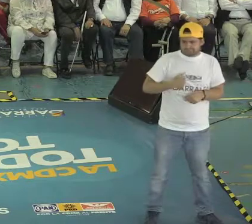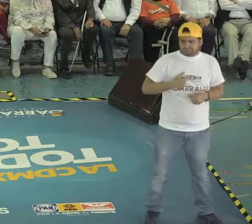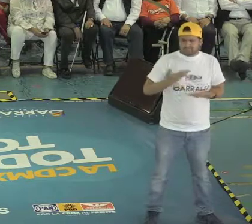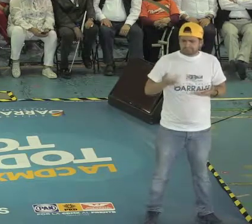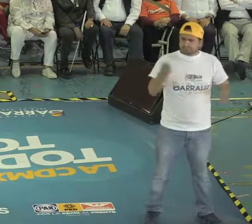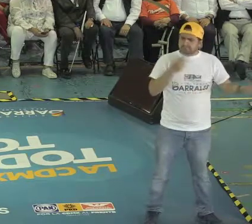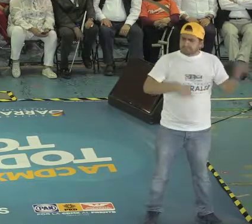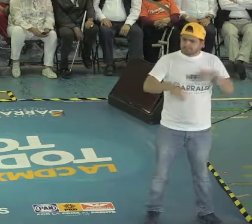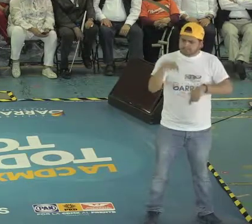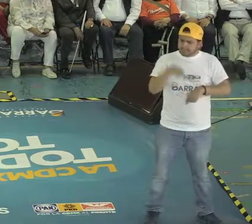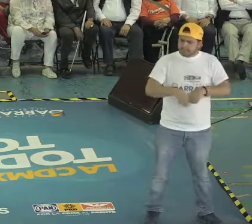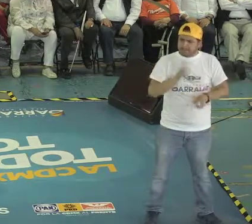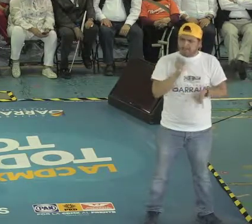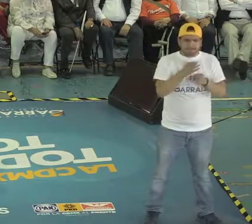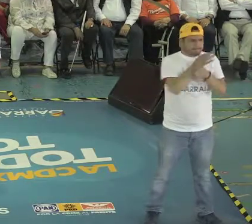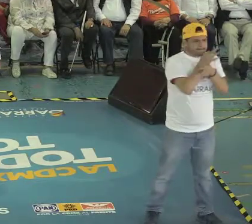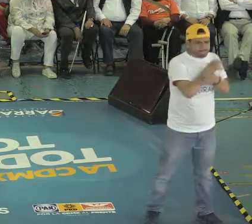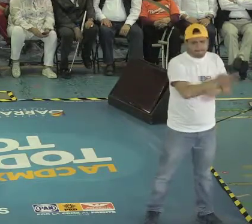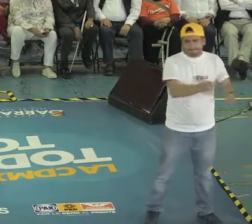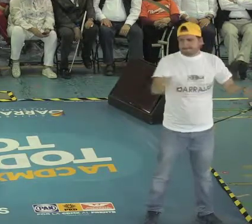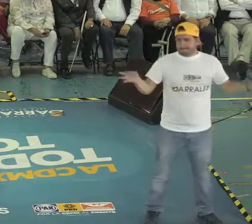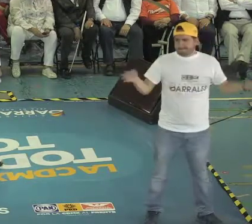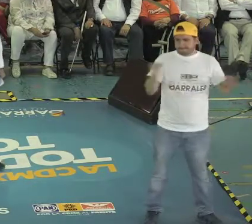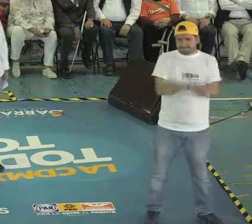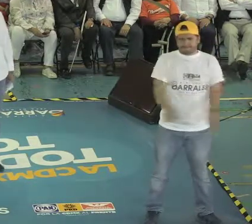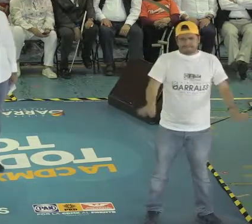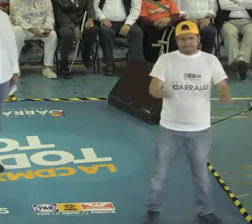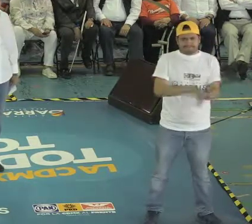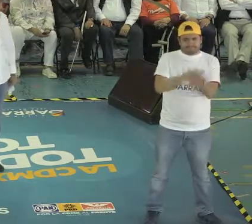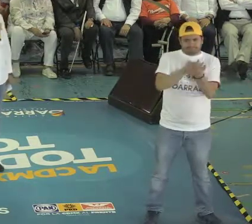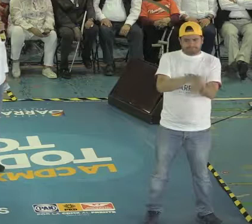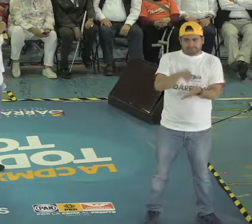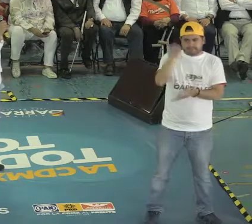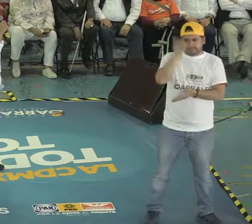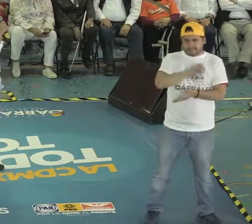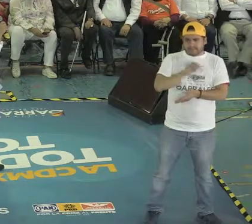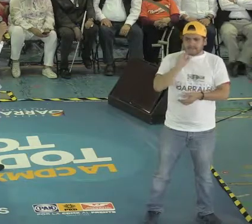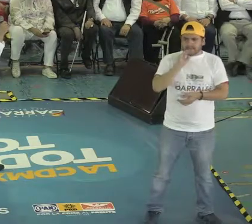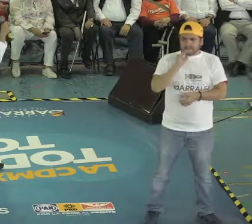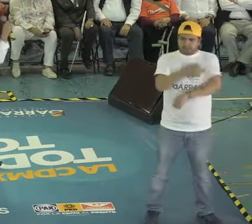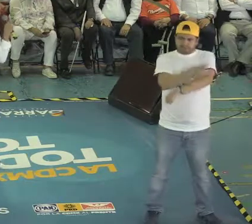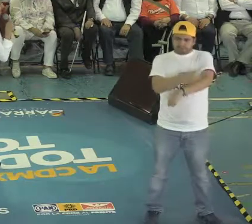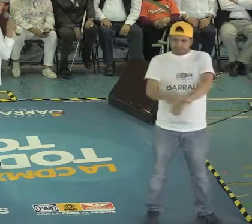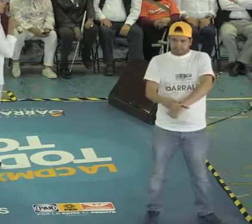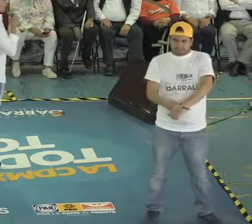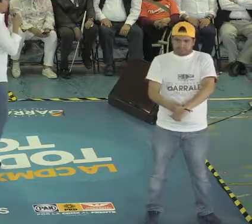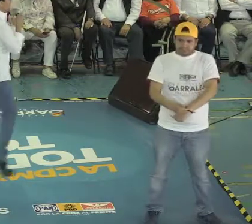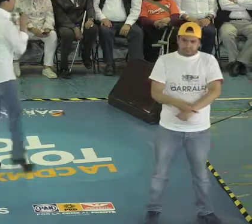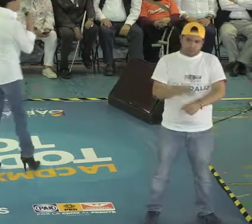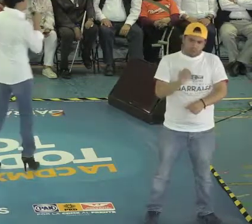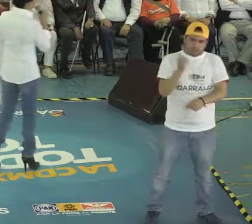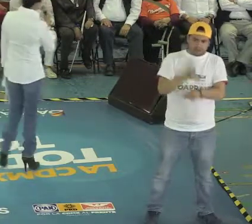platicando de lo importante que es apoyar a las jefas de familia en esta ciudad. Porque las